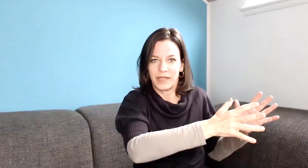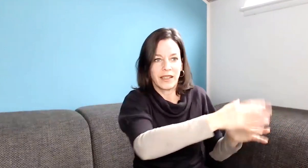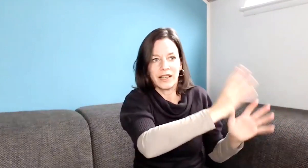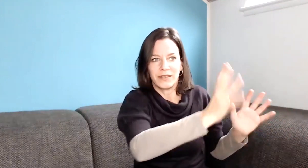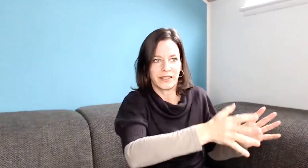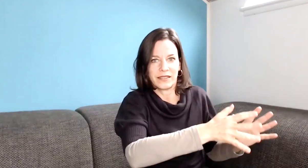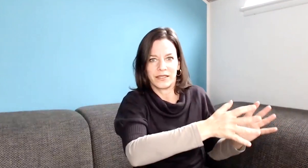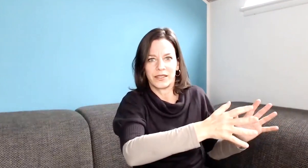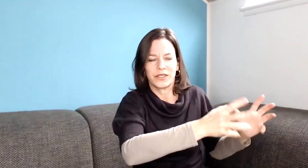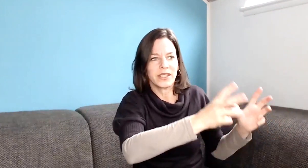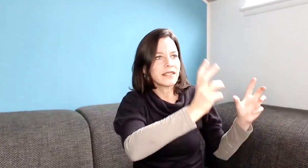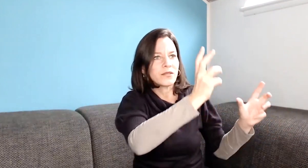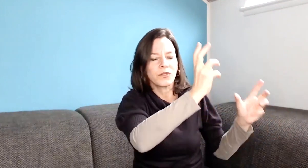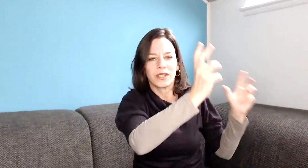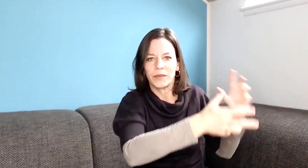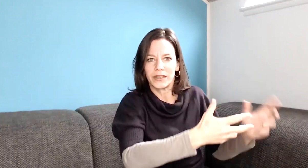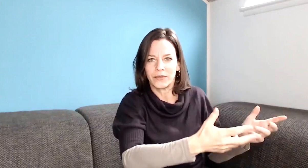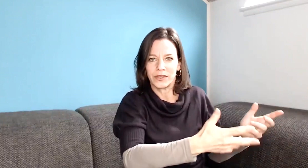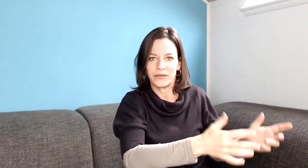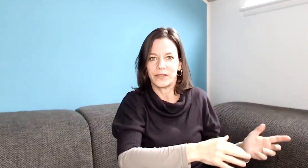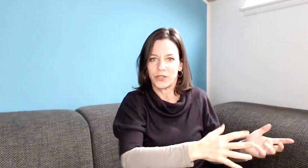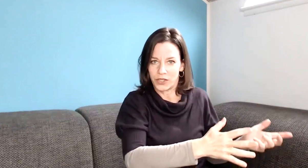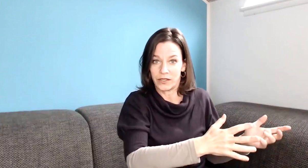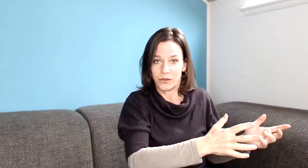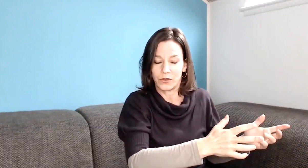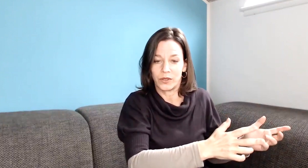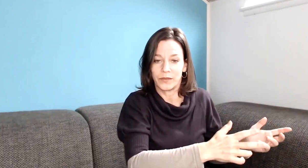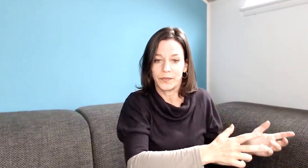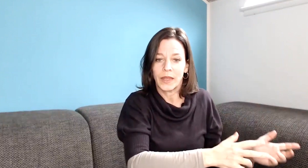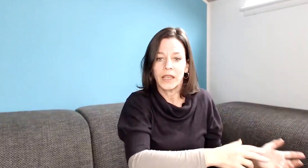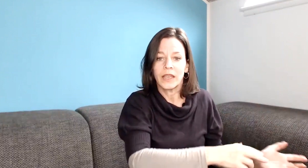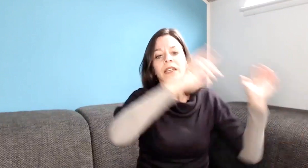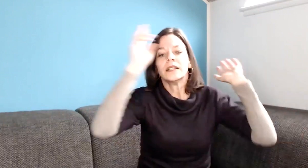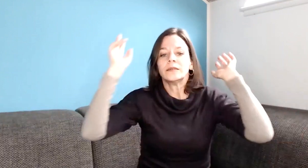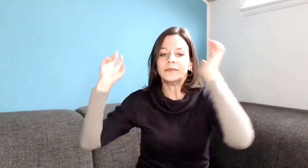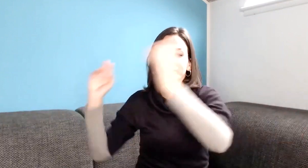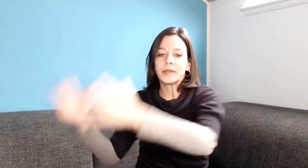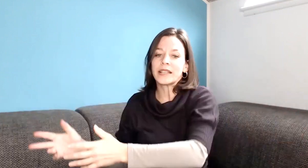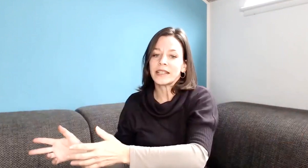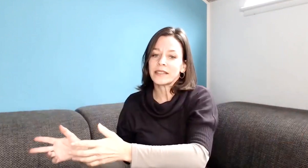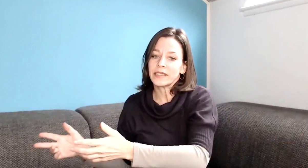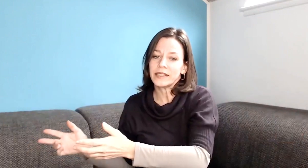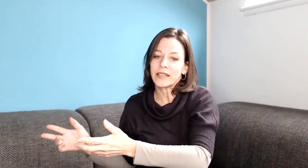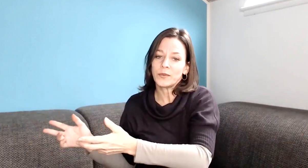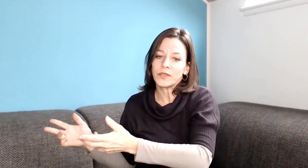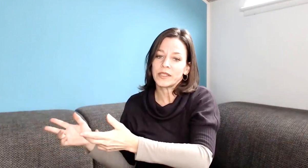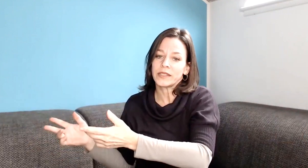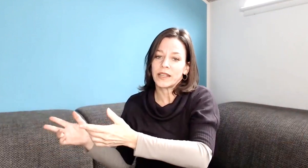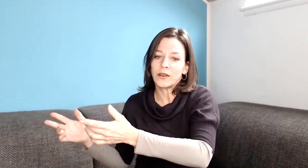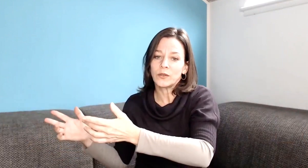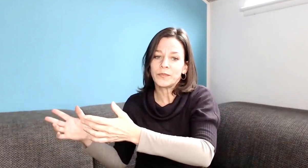Egal was es ist. Also die ganzen Zusammenhänge auf dieser Welt verstehen zu können. Bei der 6 geht es hauptsächlich darum,